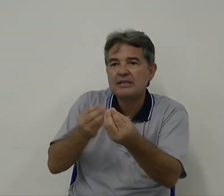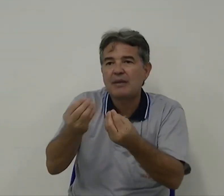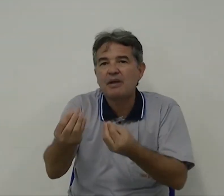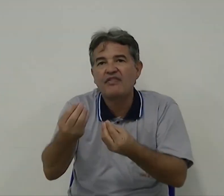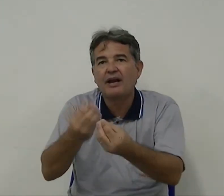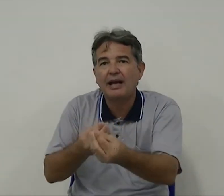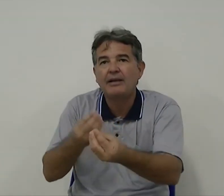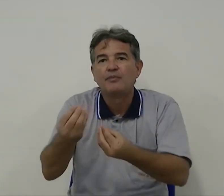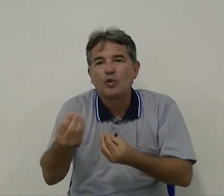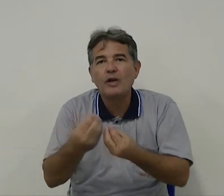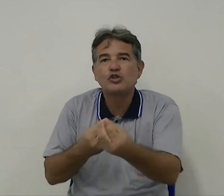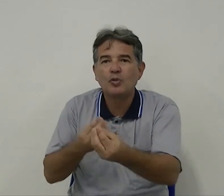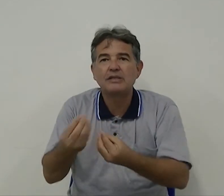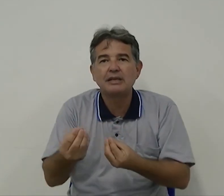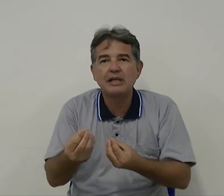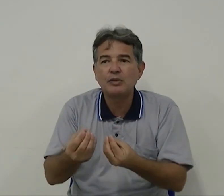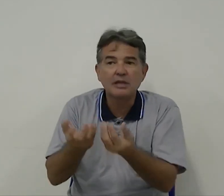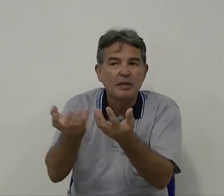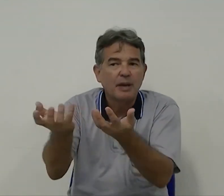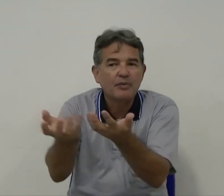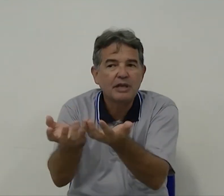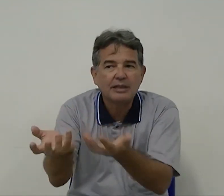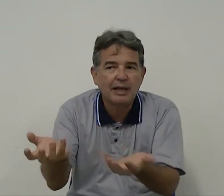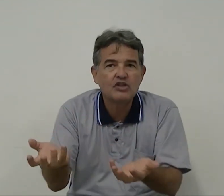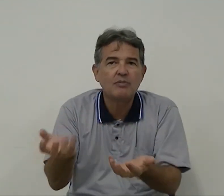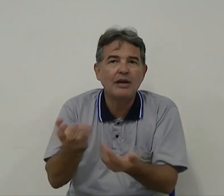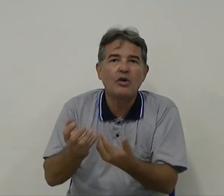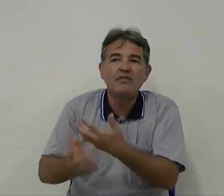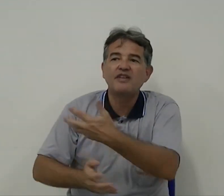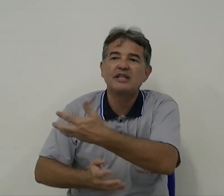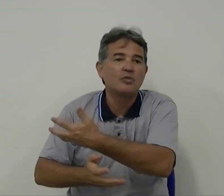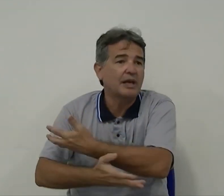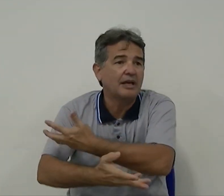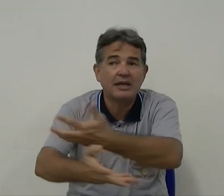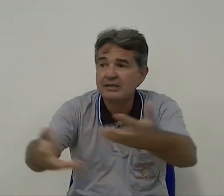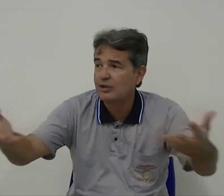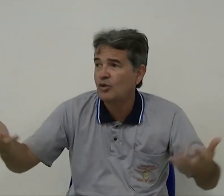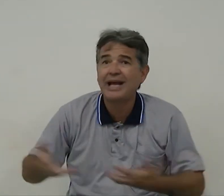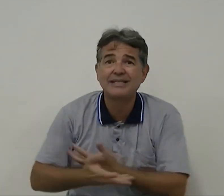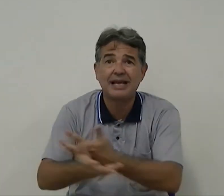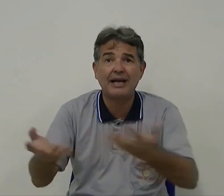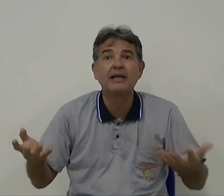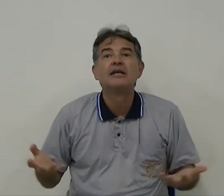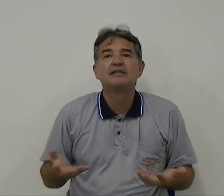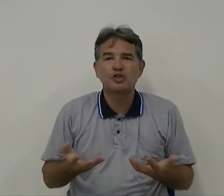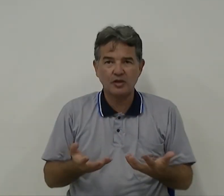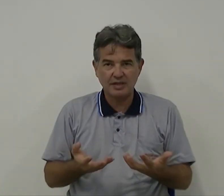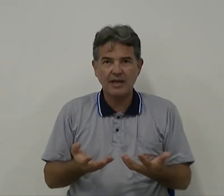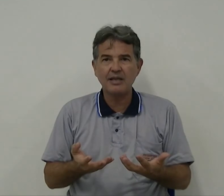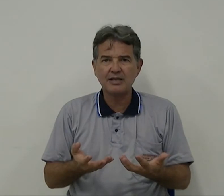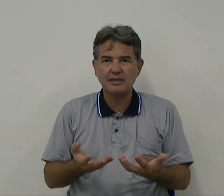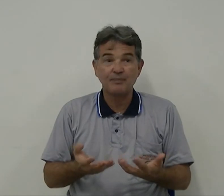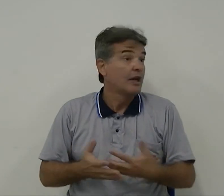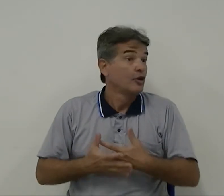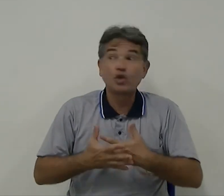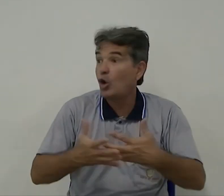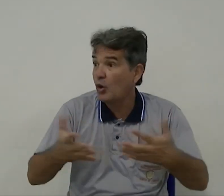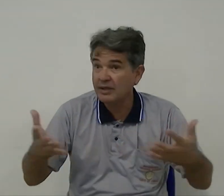saber falar, com as duas línguas, para poder encaragir melhor, e fazer com que a criança, toda a sala, se socialize, todas